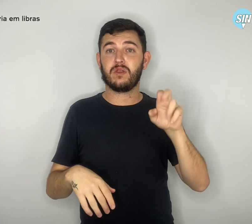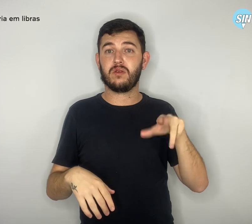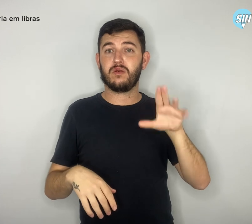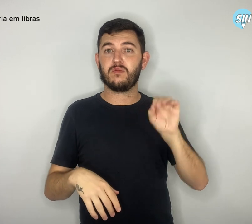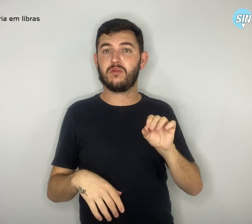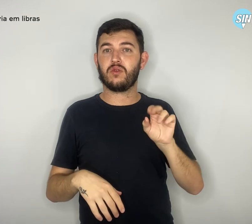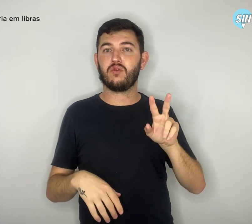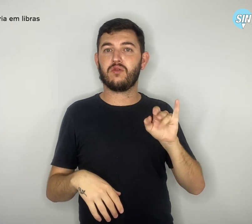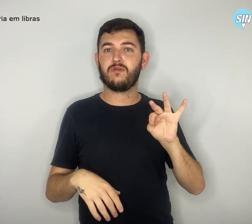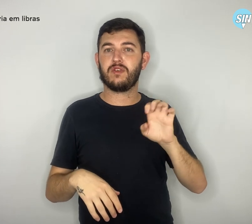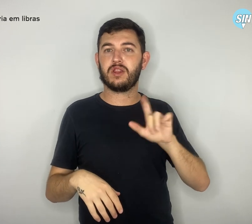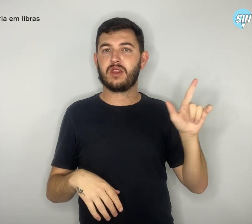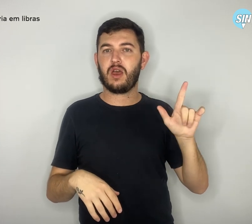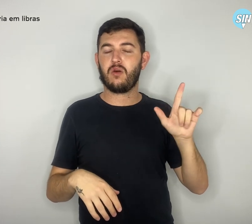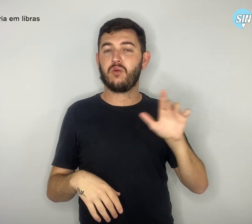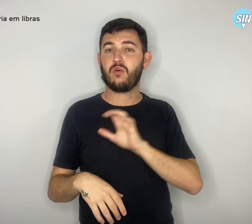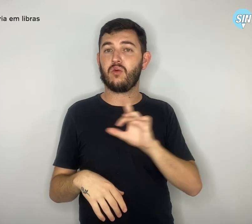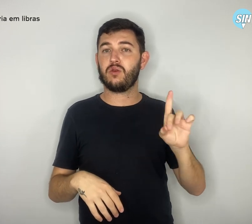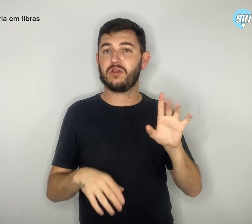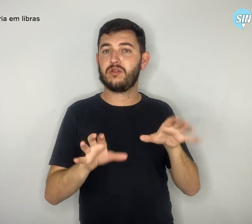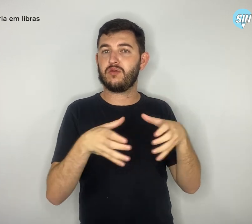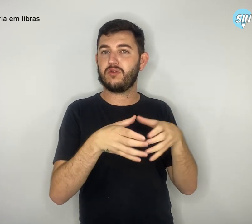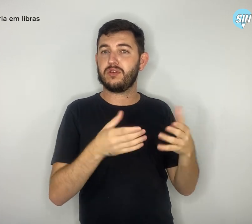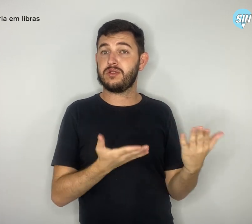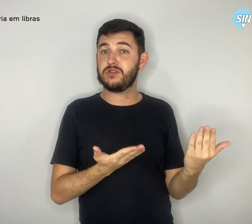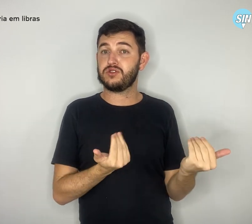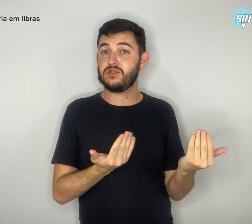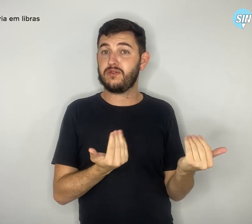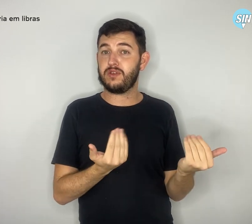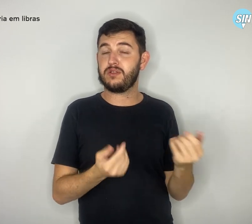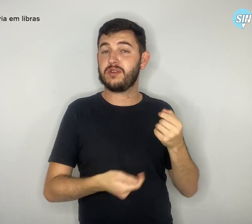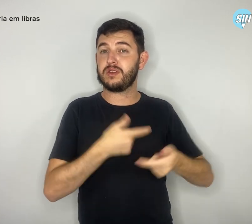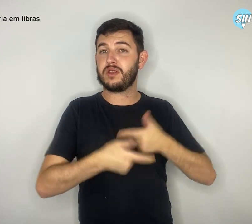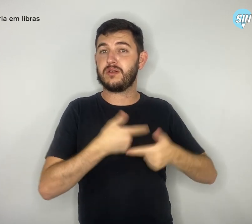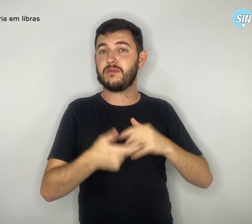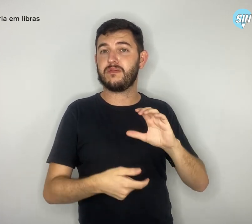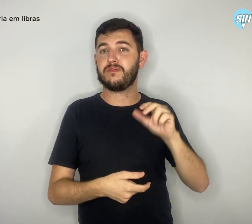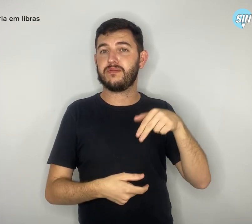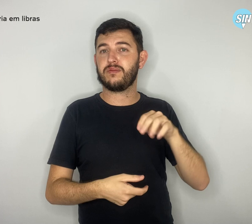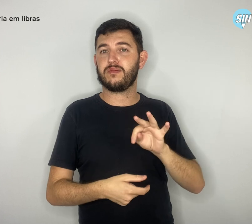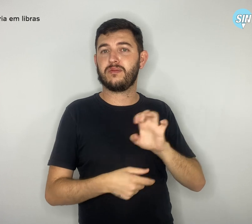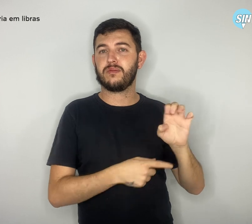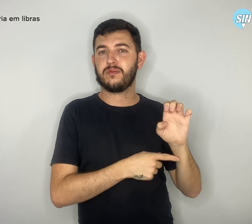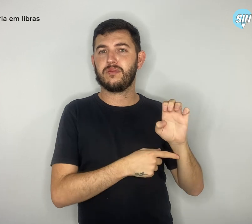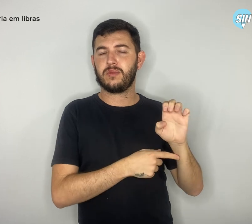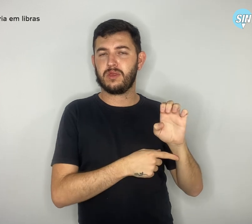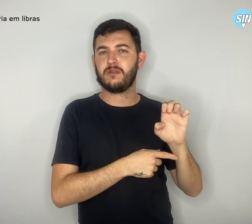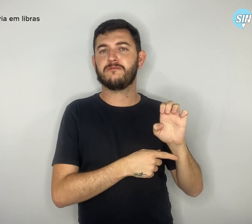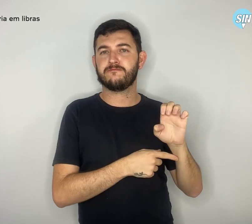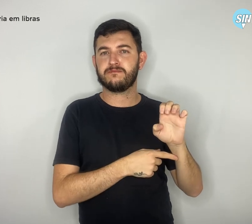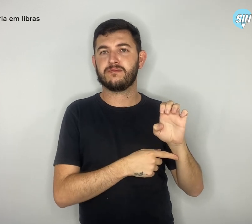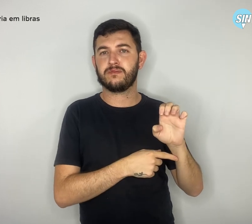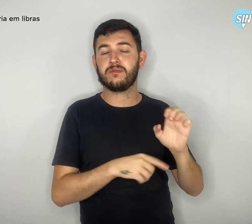coordenador do Coletivo da Juventude da CNTE, além de ter como proposta